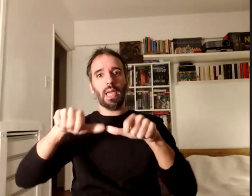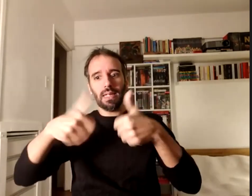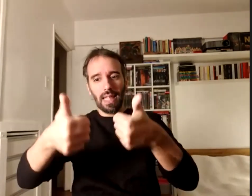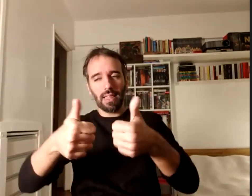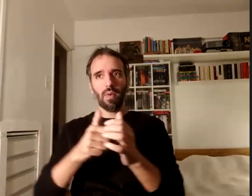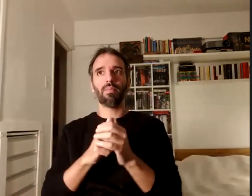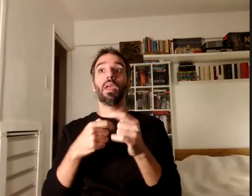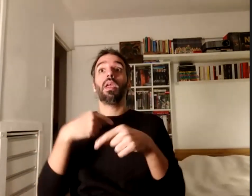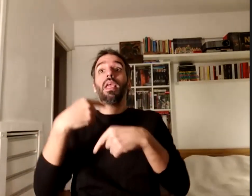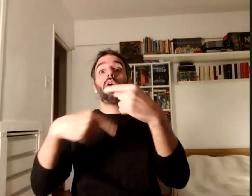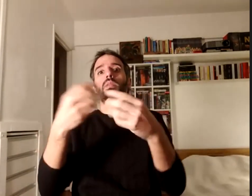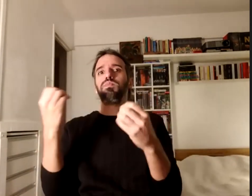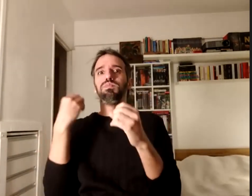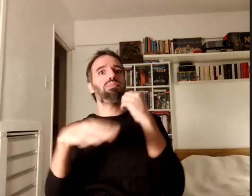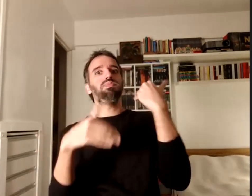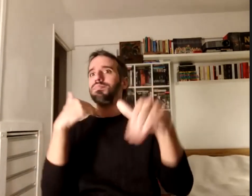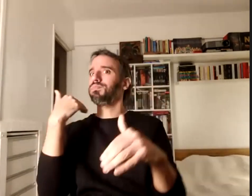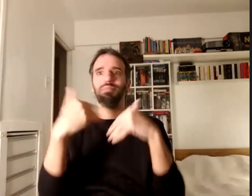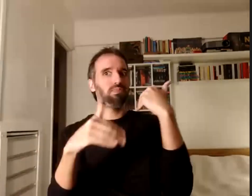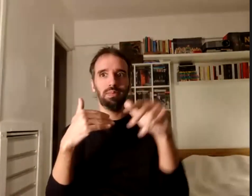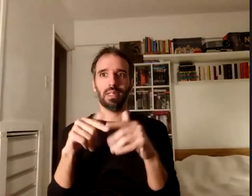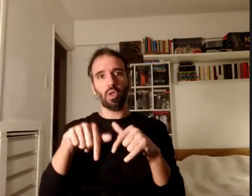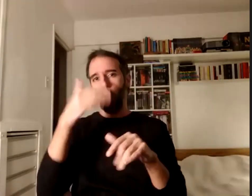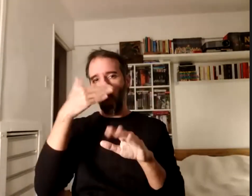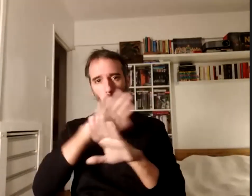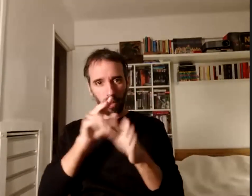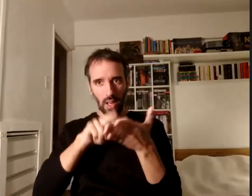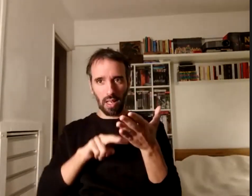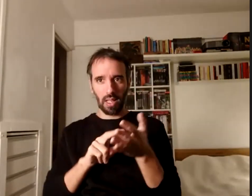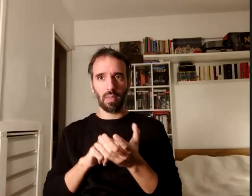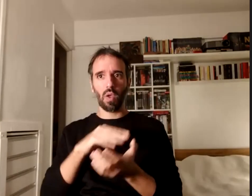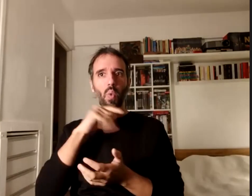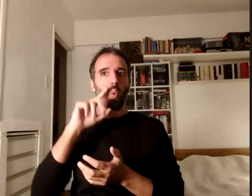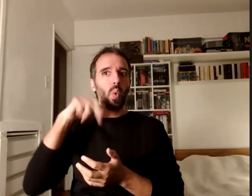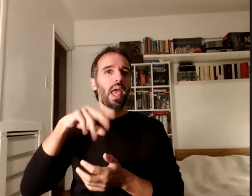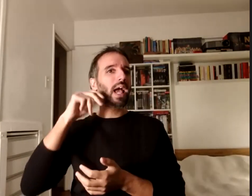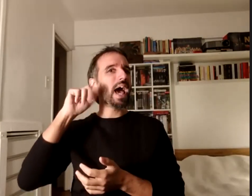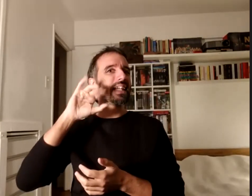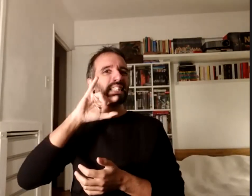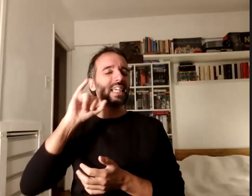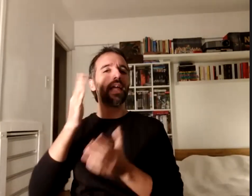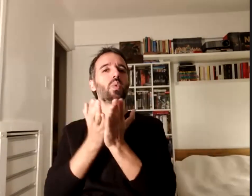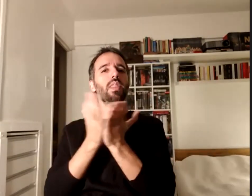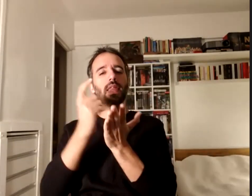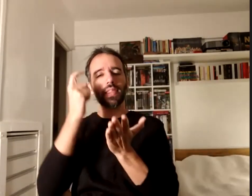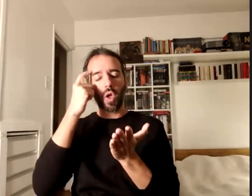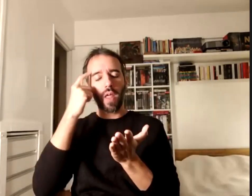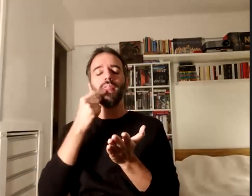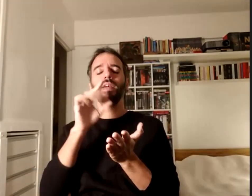llegando mensajes a ver estos son los últimos Julián García es estudiante de psicología hizo el curso de acompañamiento terapéutico